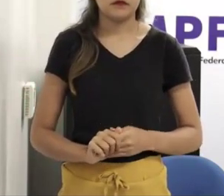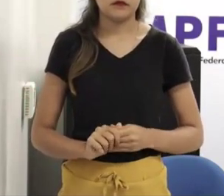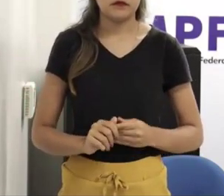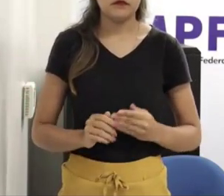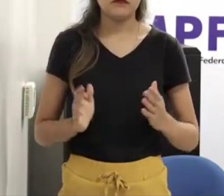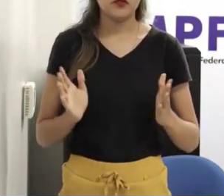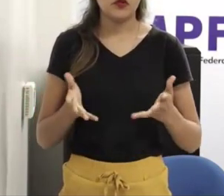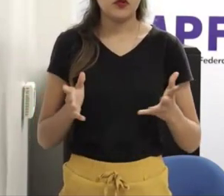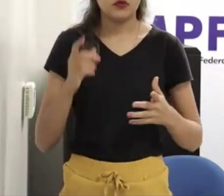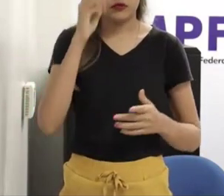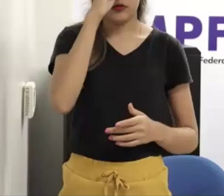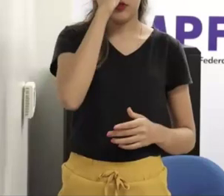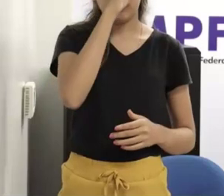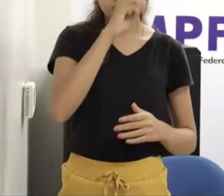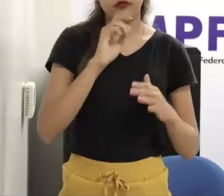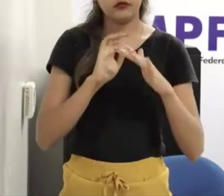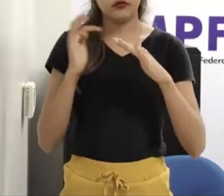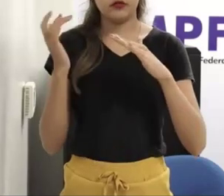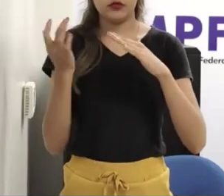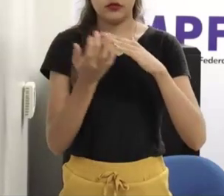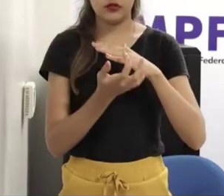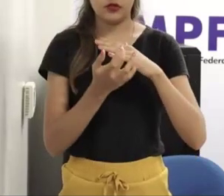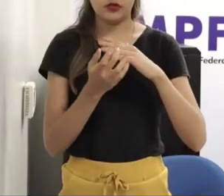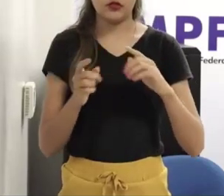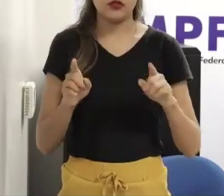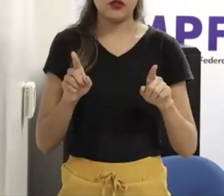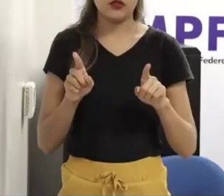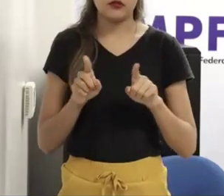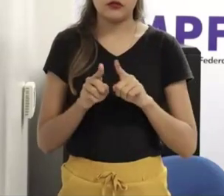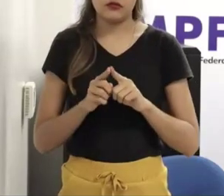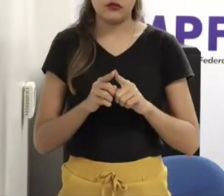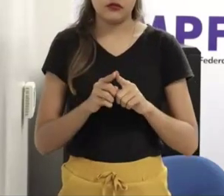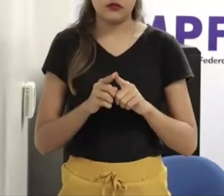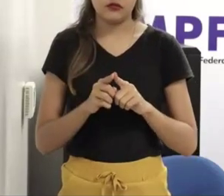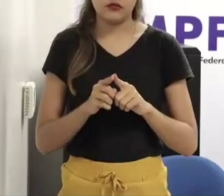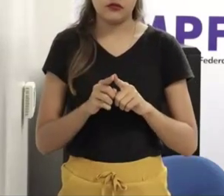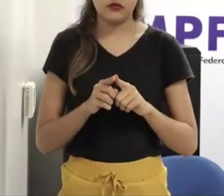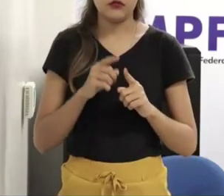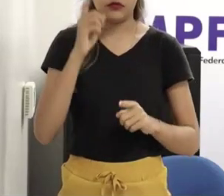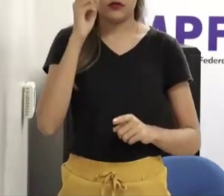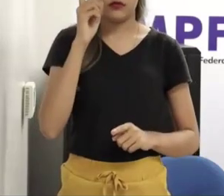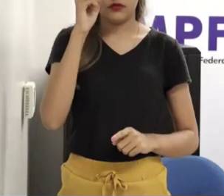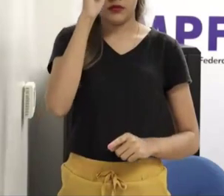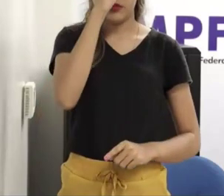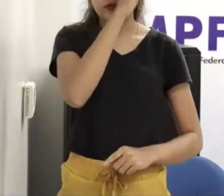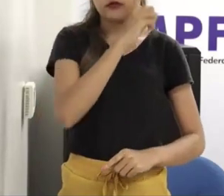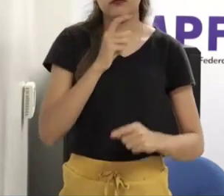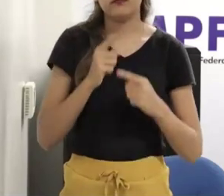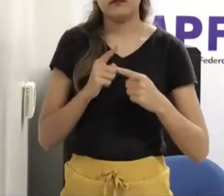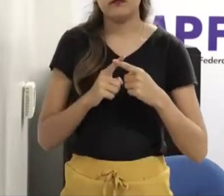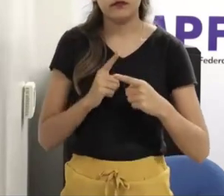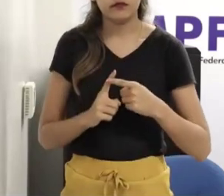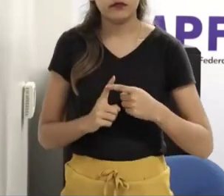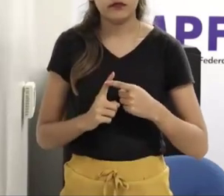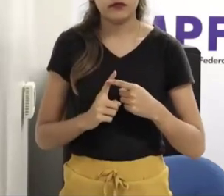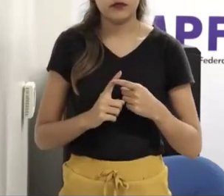E aí, a gente tem que ter um certo cuidado, para sair um pouco do senso comum, que é de